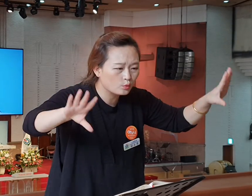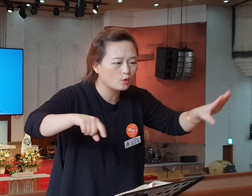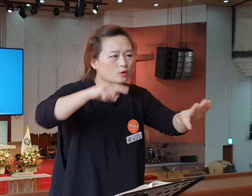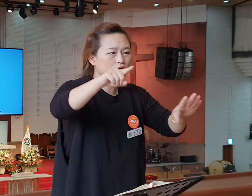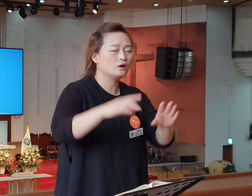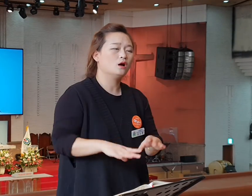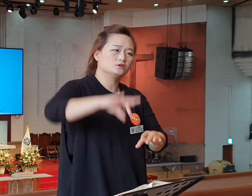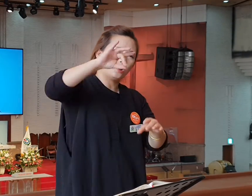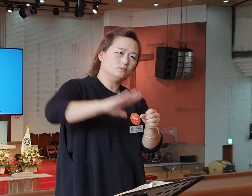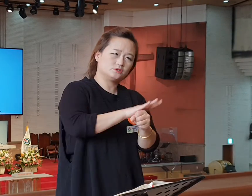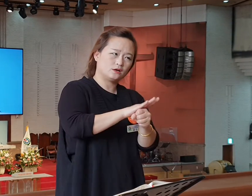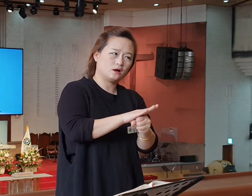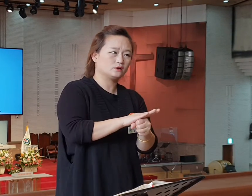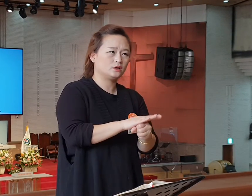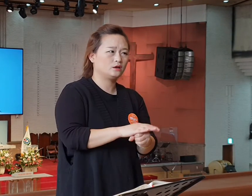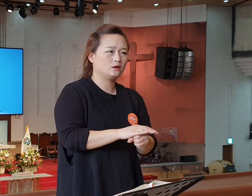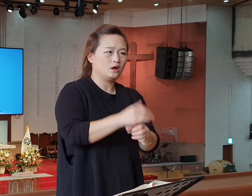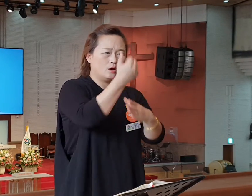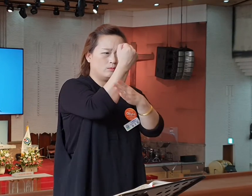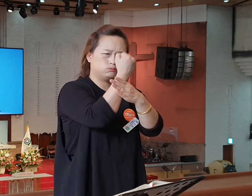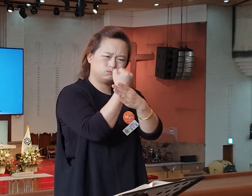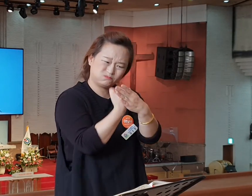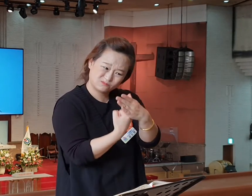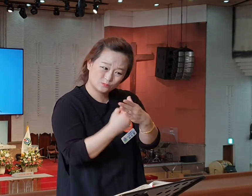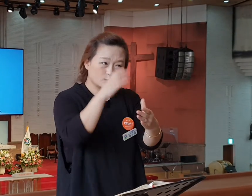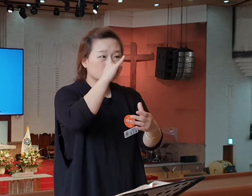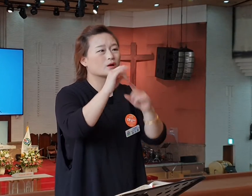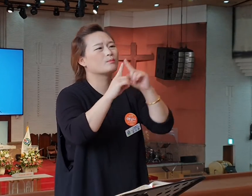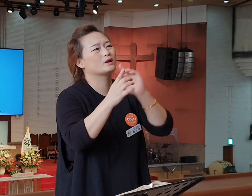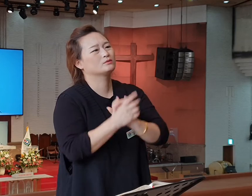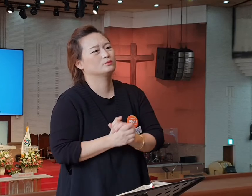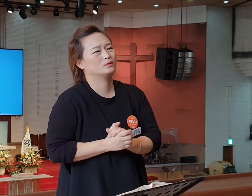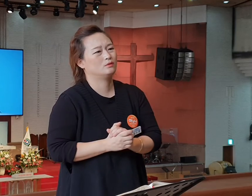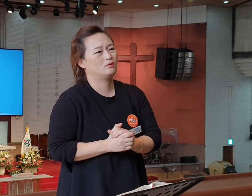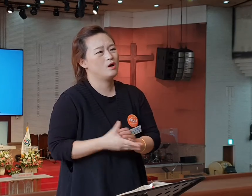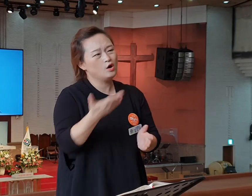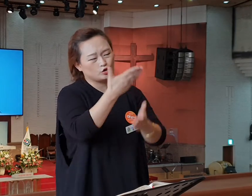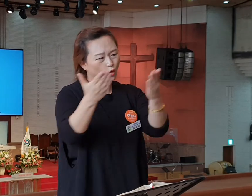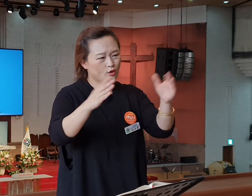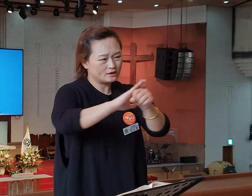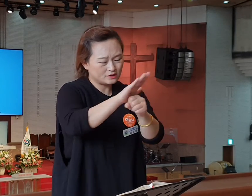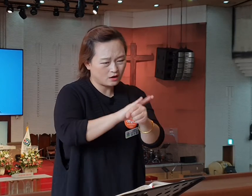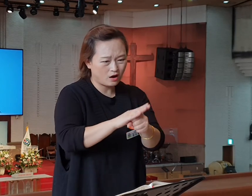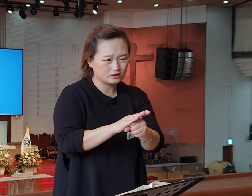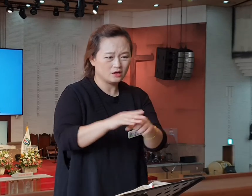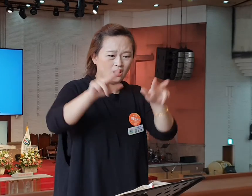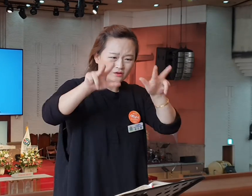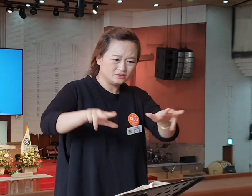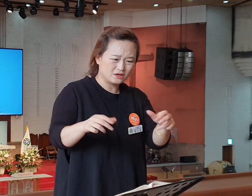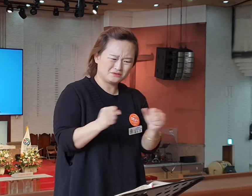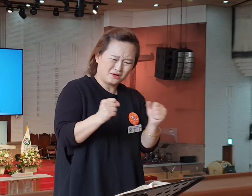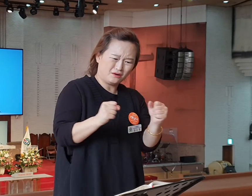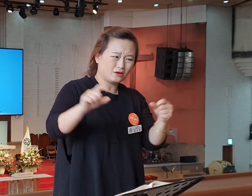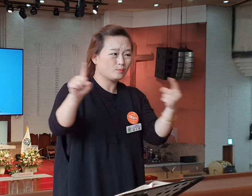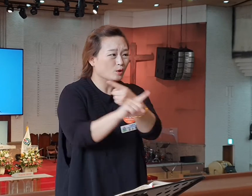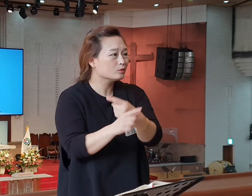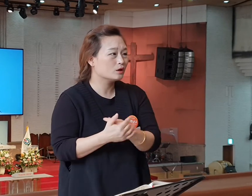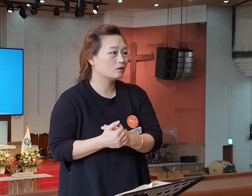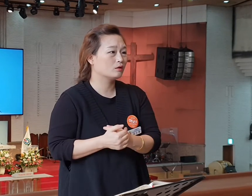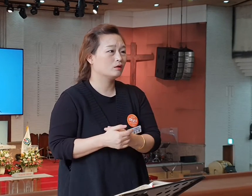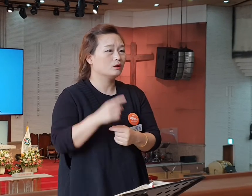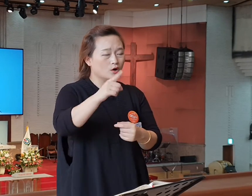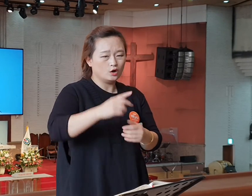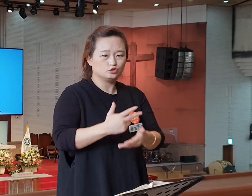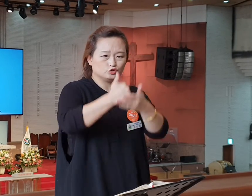행위, 처음 사랑. 그 사랑이 식어져가는구나. 너희의 사랑이 식어져가는구나. 이제는 더 이상 너희는 즐긴의 일, 그거